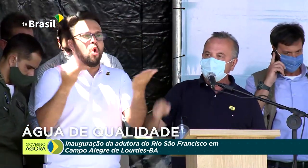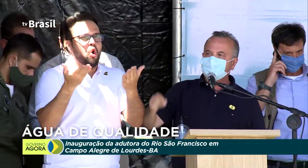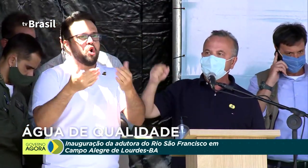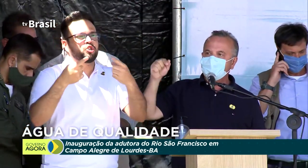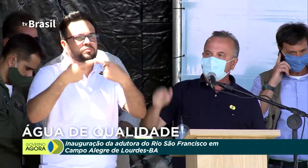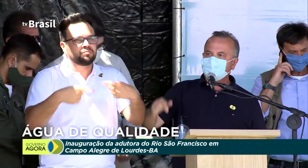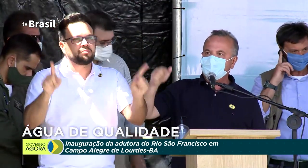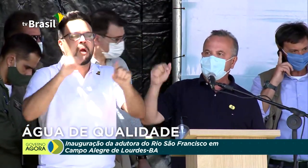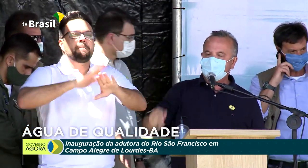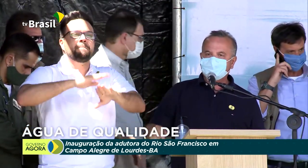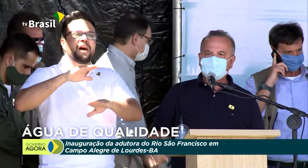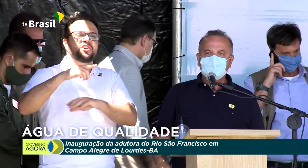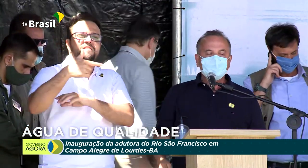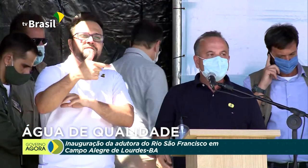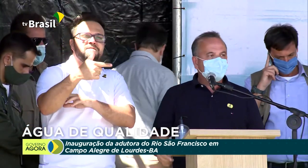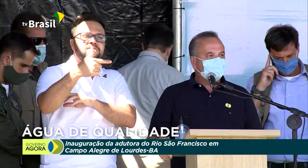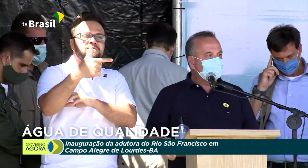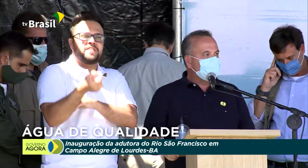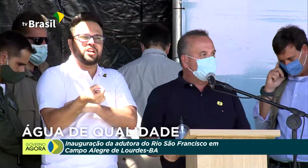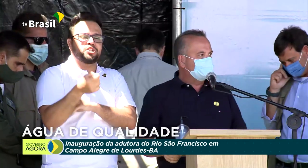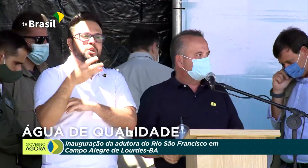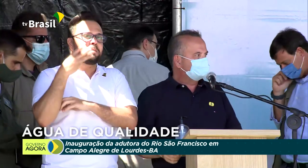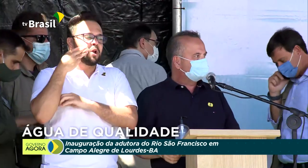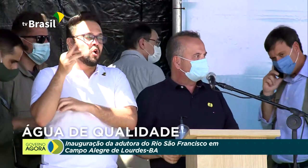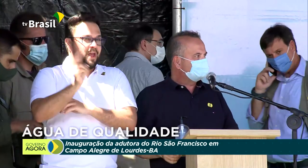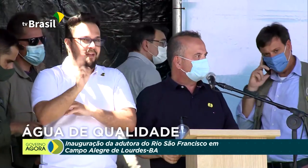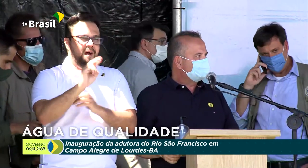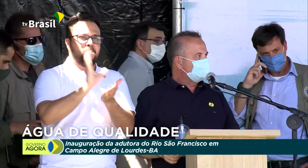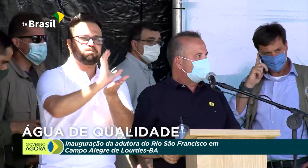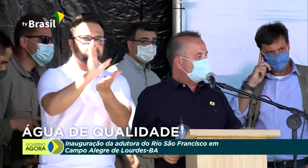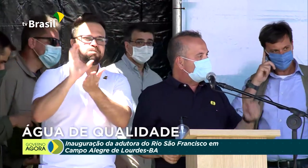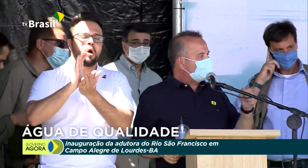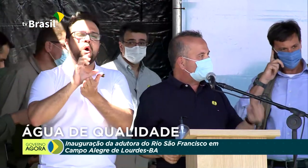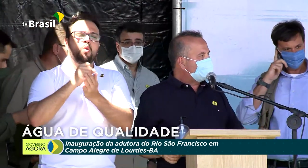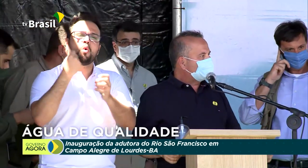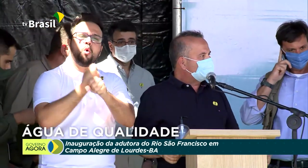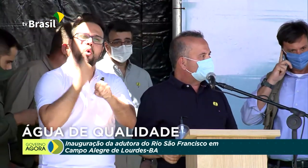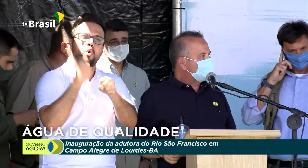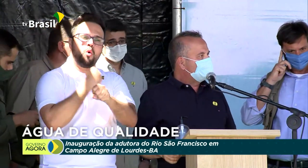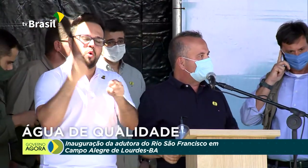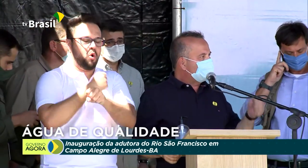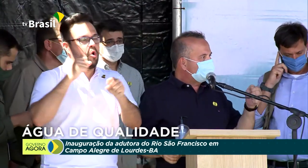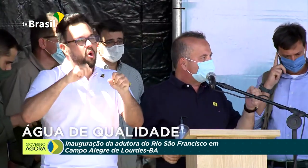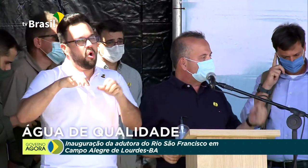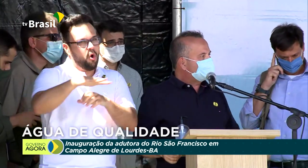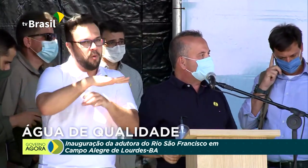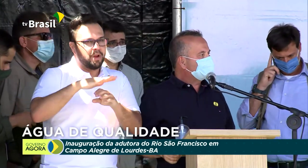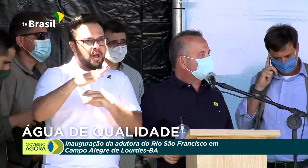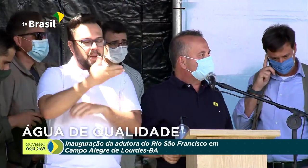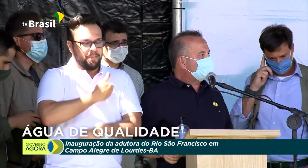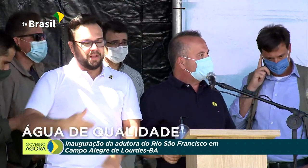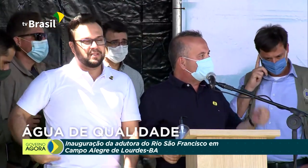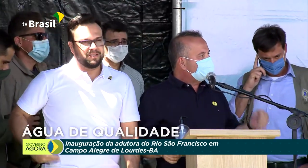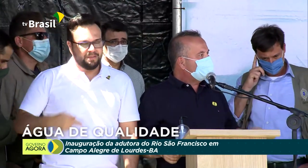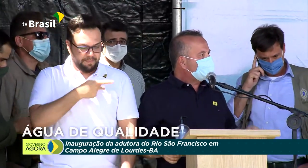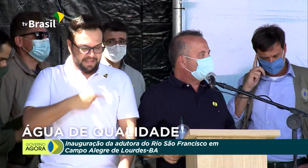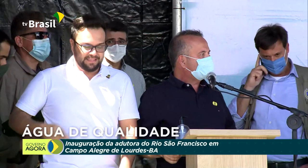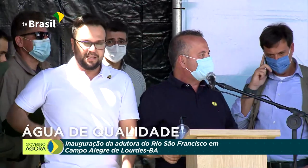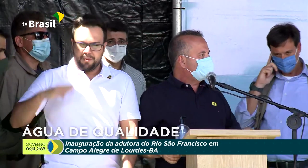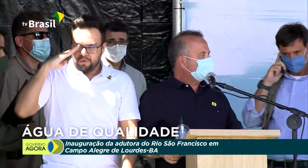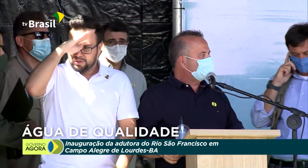mais de 20 milhões de reais que foram alocados pelo presidente Bolsonaro